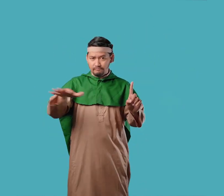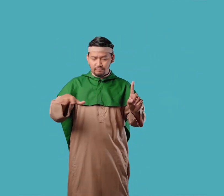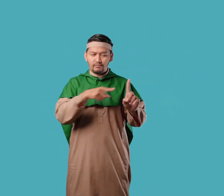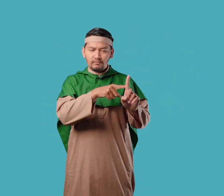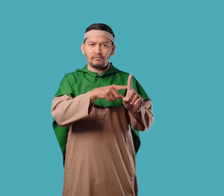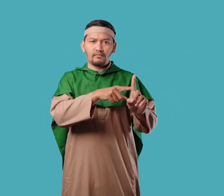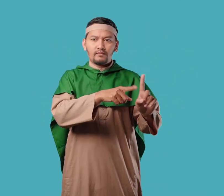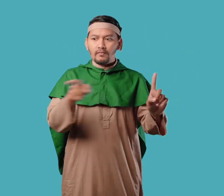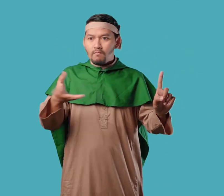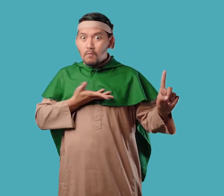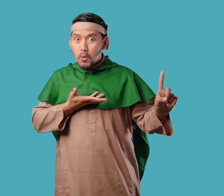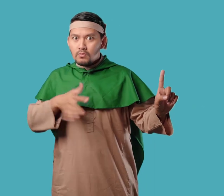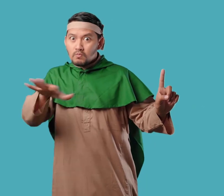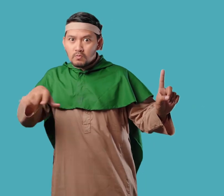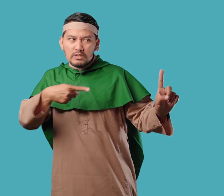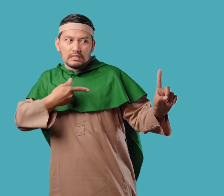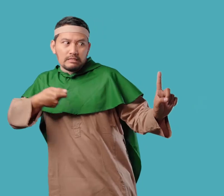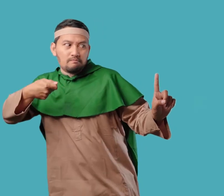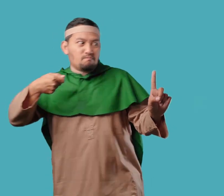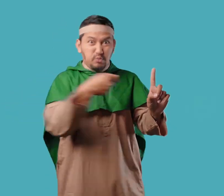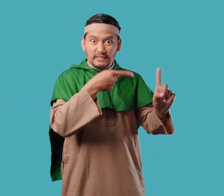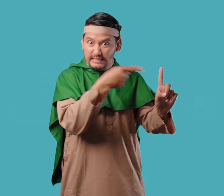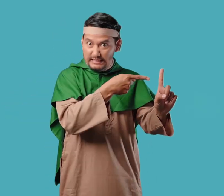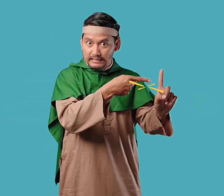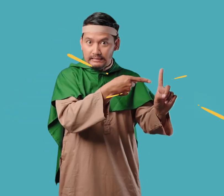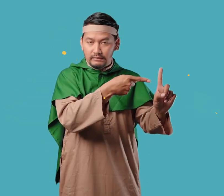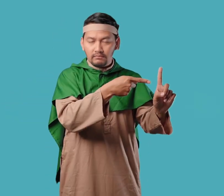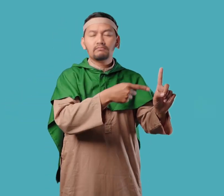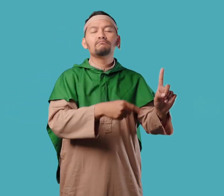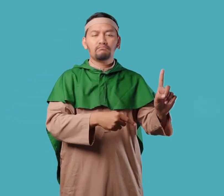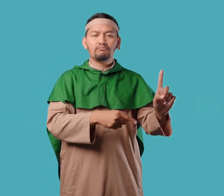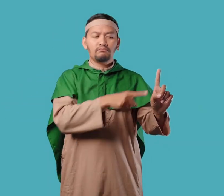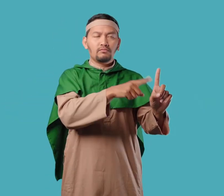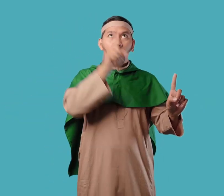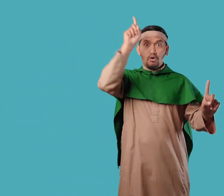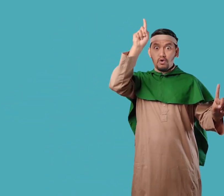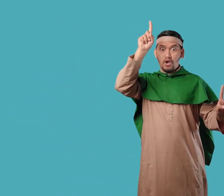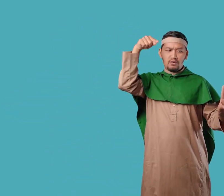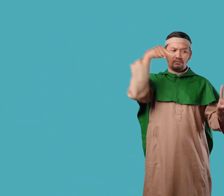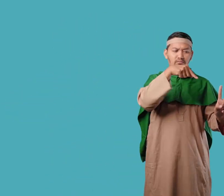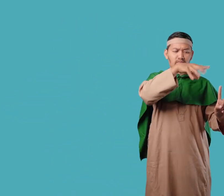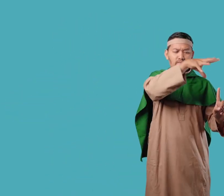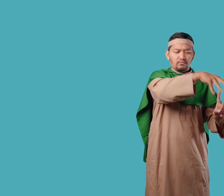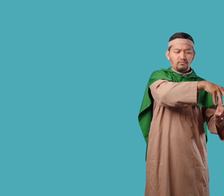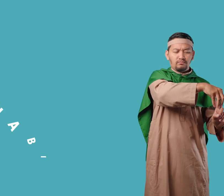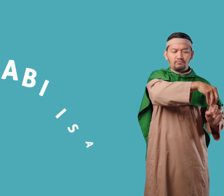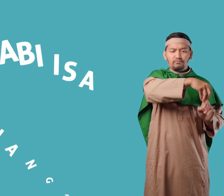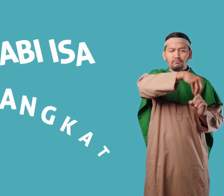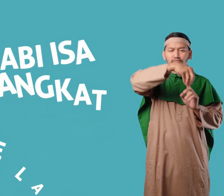Nabi Isa Salah satu pengikutnya Judas Iskariot berkhianat Dia menunjukkan tempat persembunyian Nabi Isa